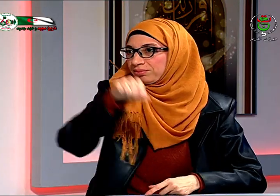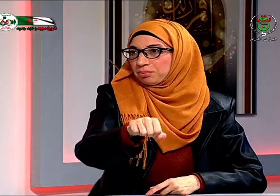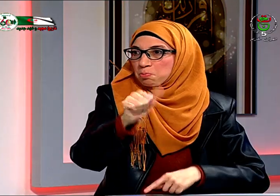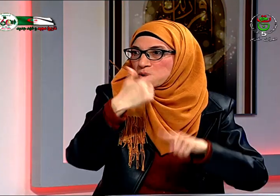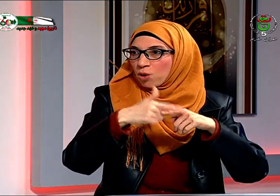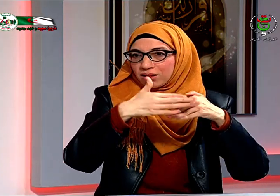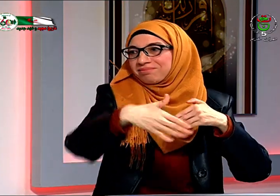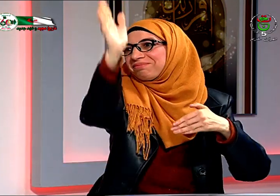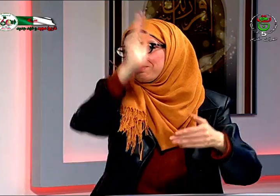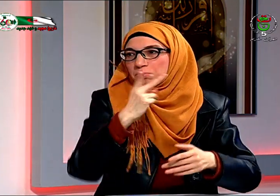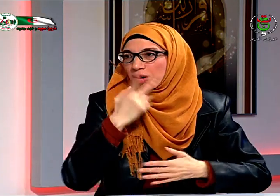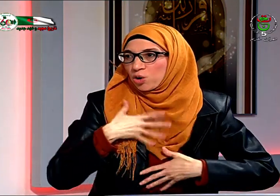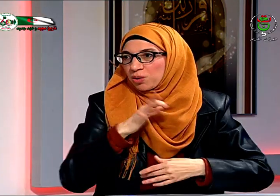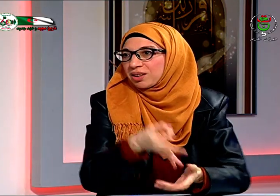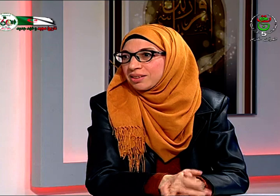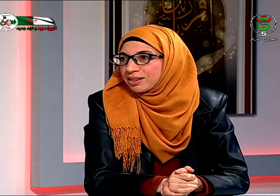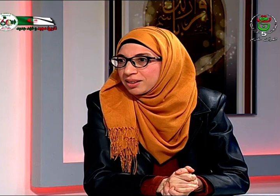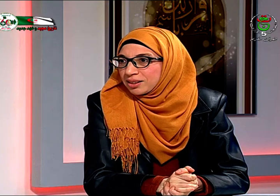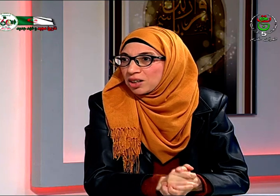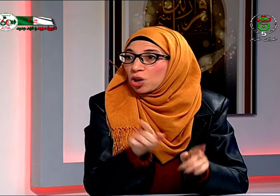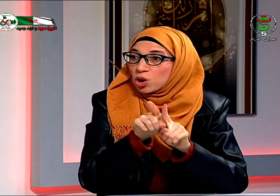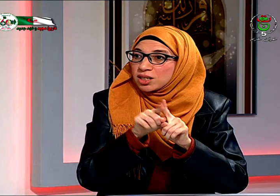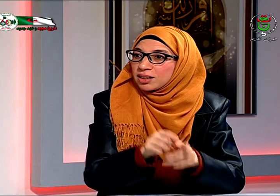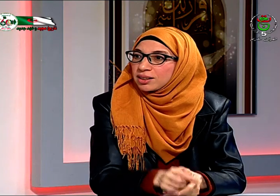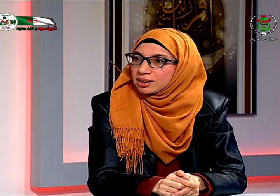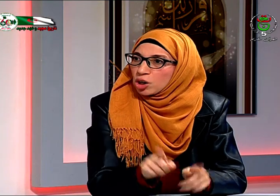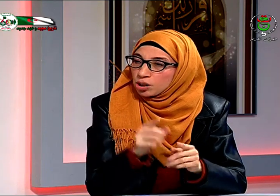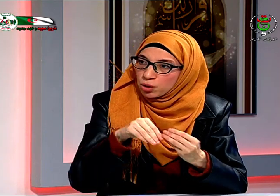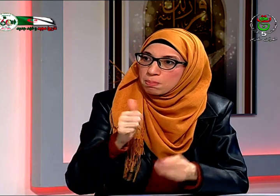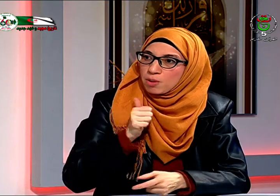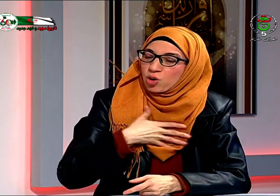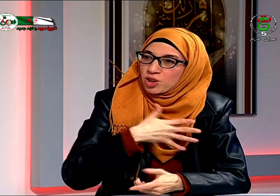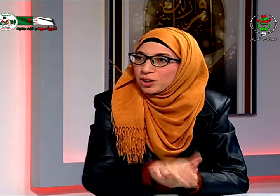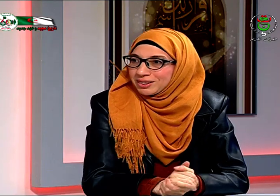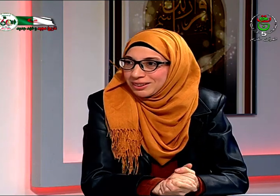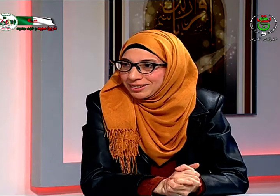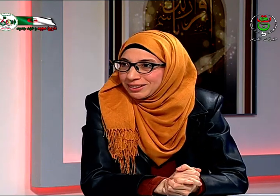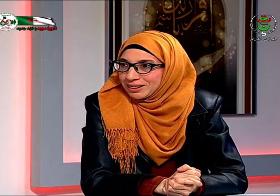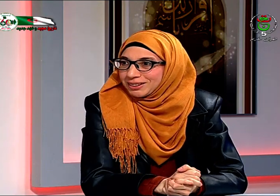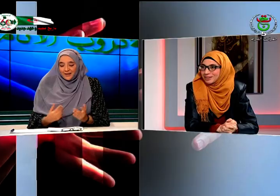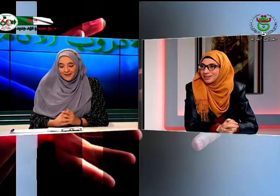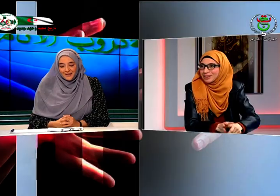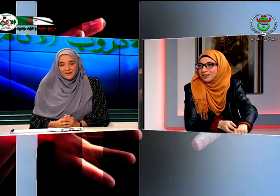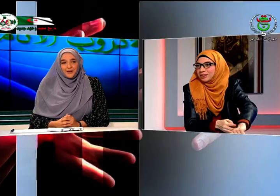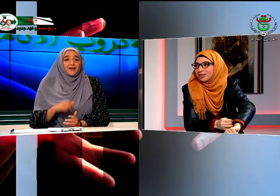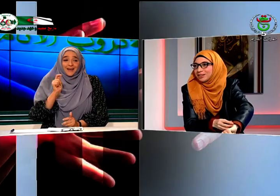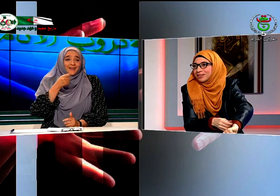أول مرة يفرح الالتحاق بمدرسة فيها أطفال السم وحتى الوالدة كانت فرحة أكيد